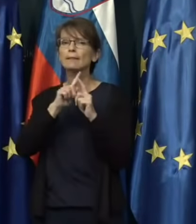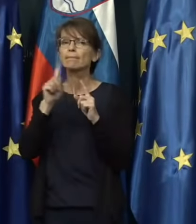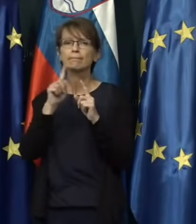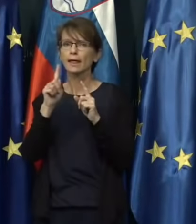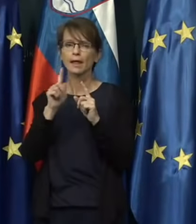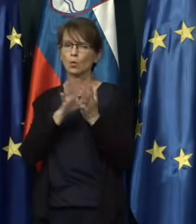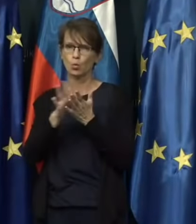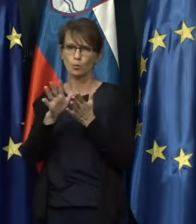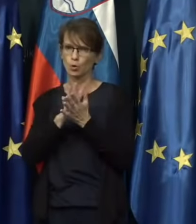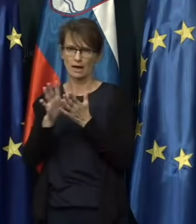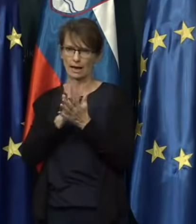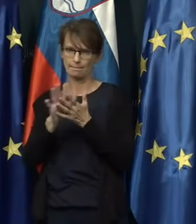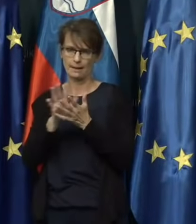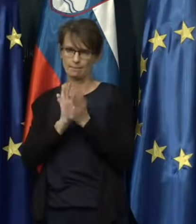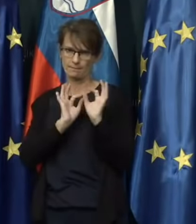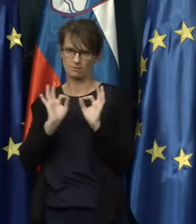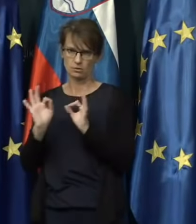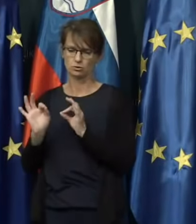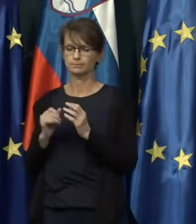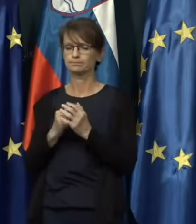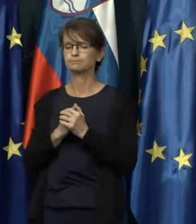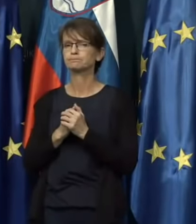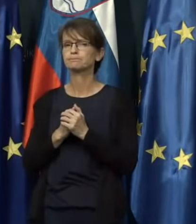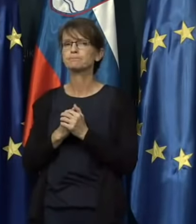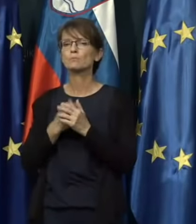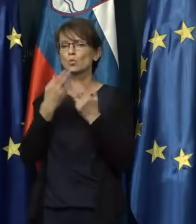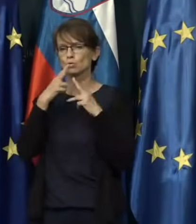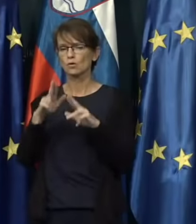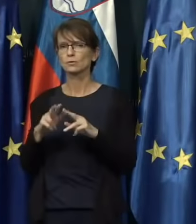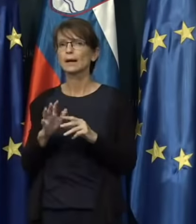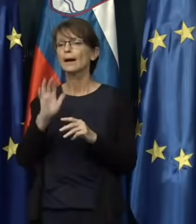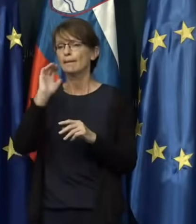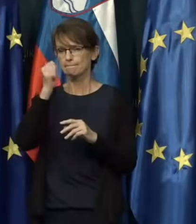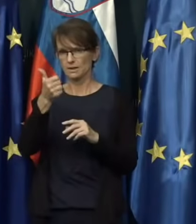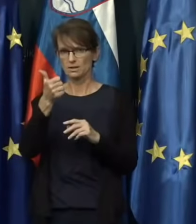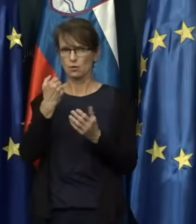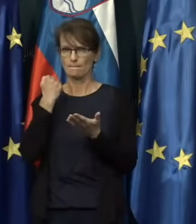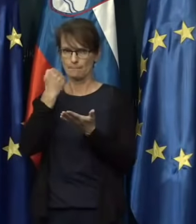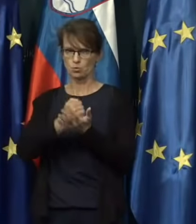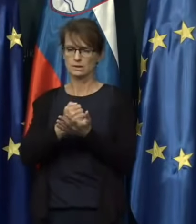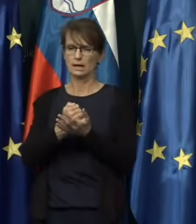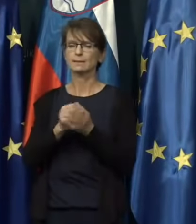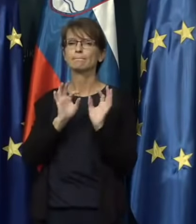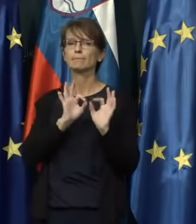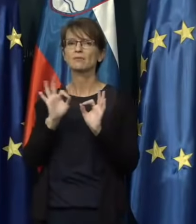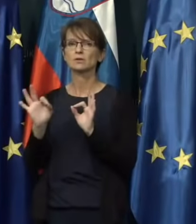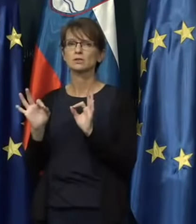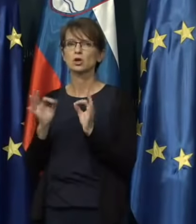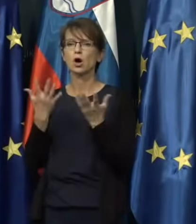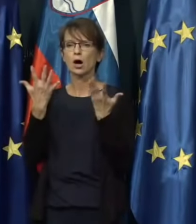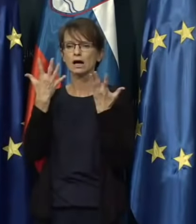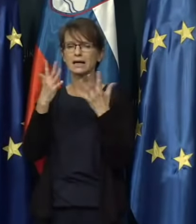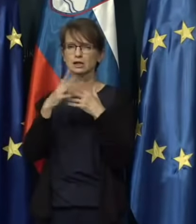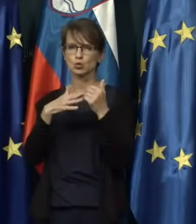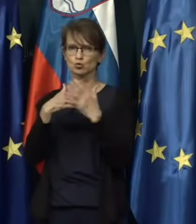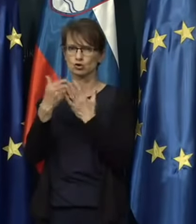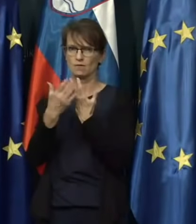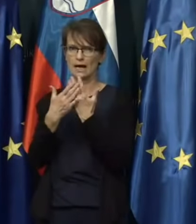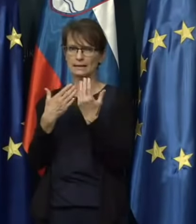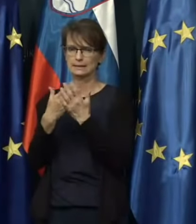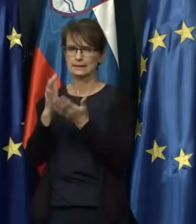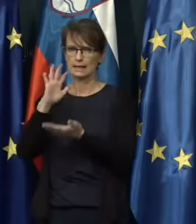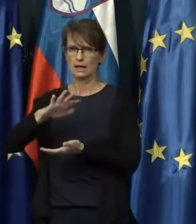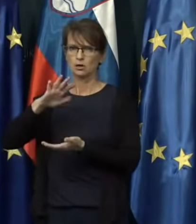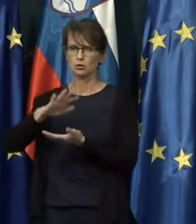Torej, jaz bi dal večji povdarek sveda v prvi vrsti na razkoževanje rok napravilno in uporaba